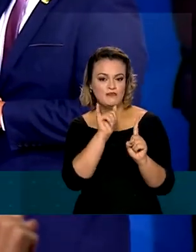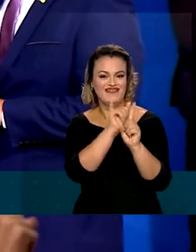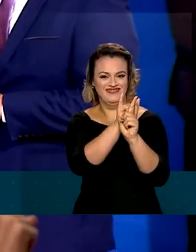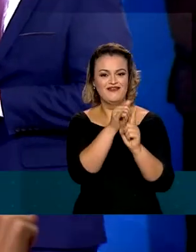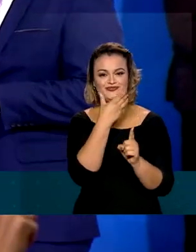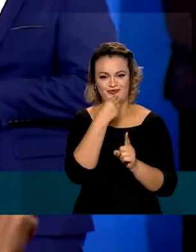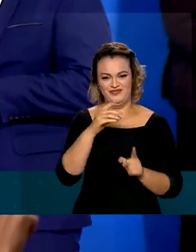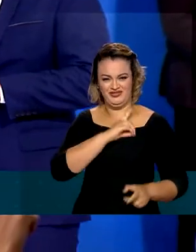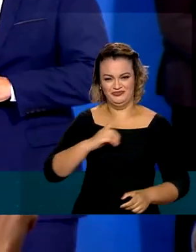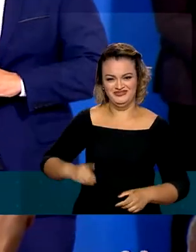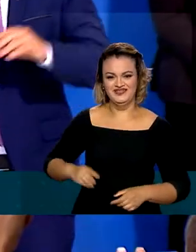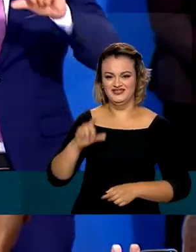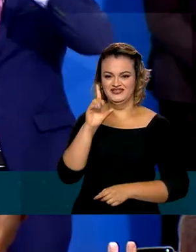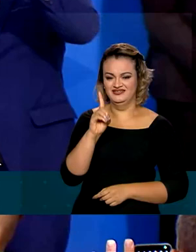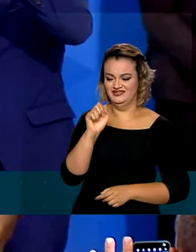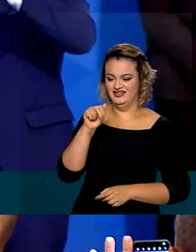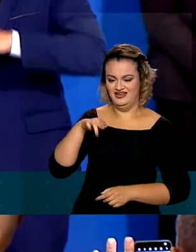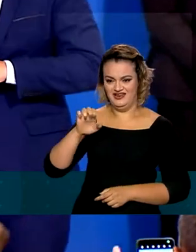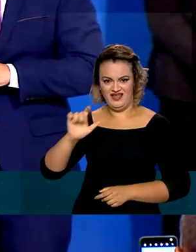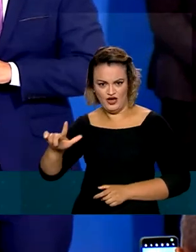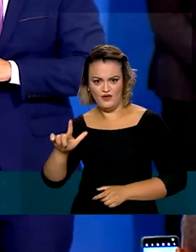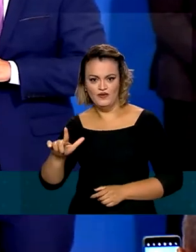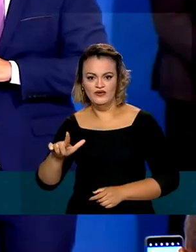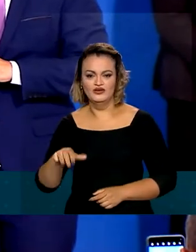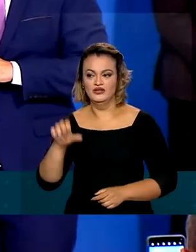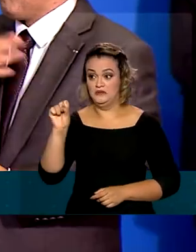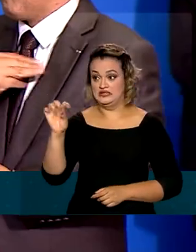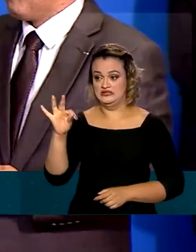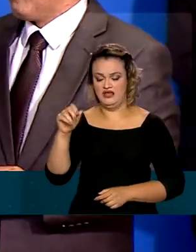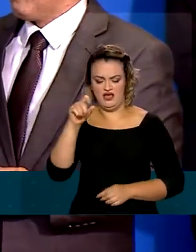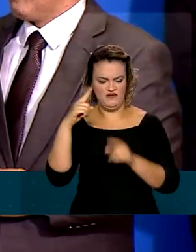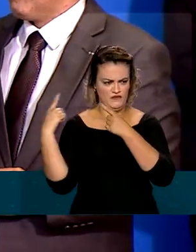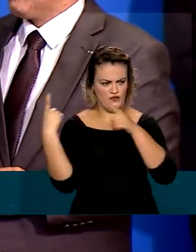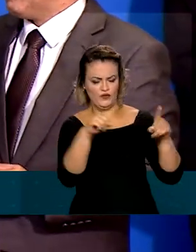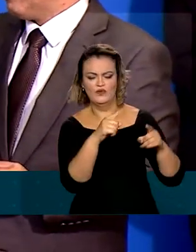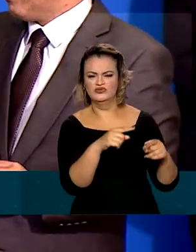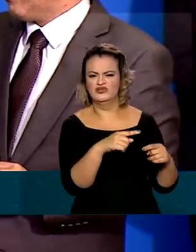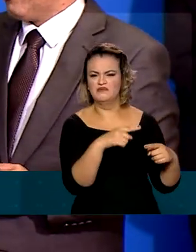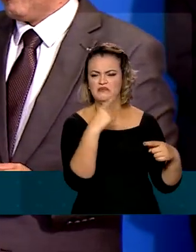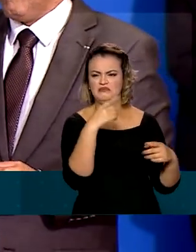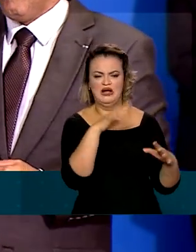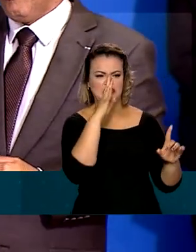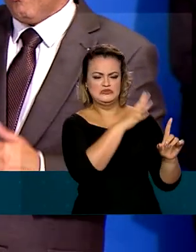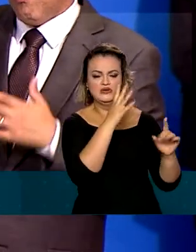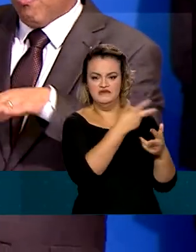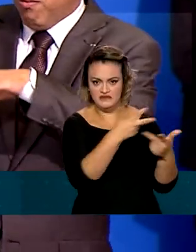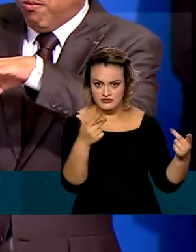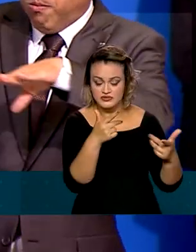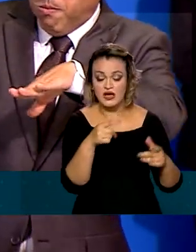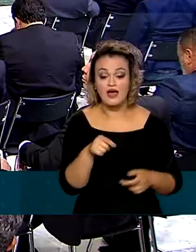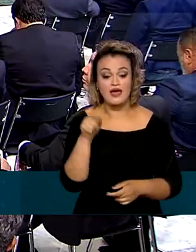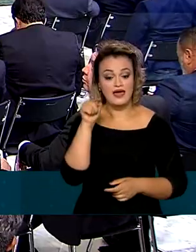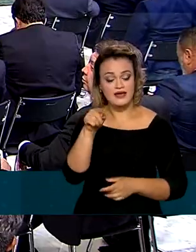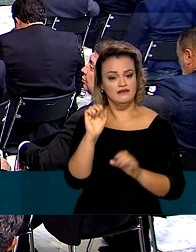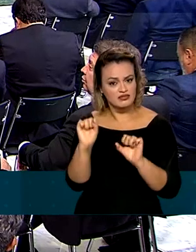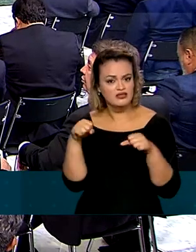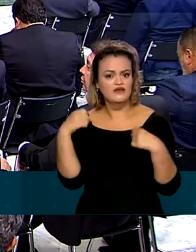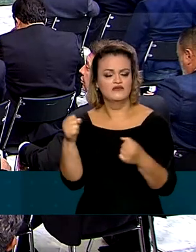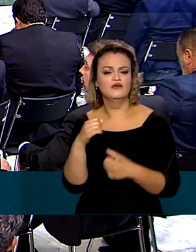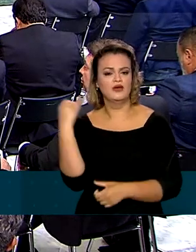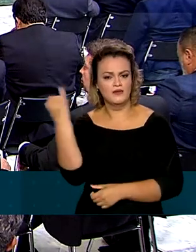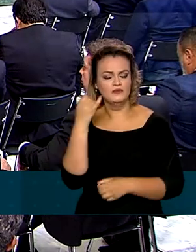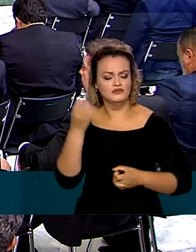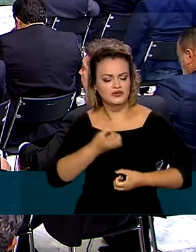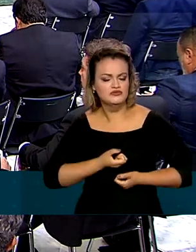Daniel Silveira, condenado pelo Supremo Tribunal Federal por ataques da corte, o presidente Jair Bolsonaro defendeu a